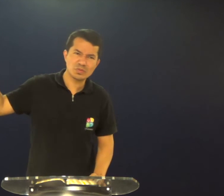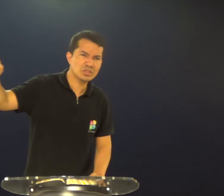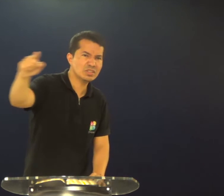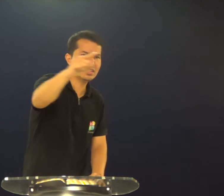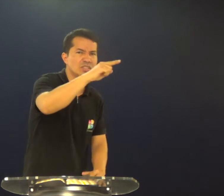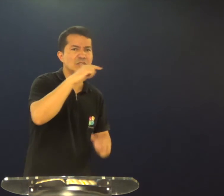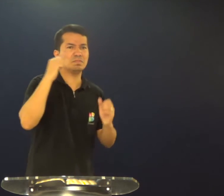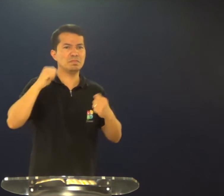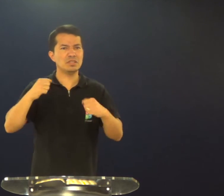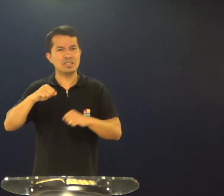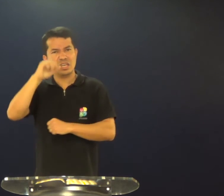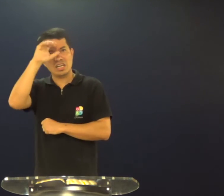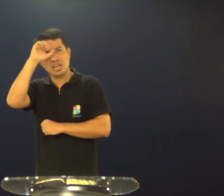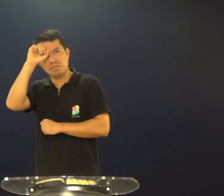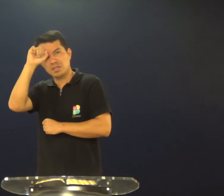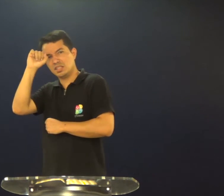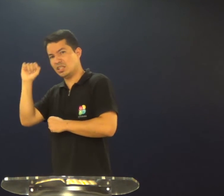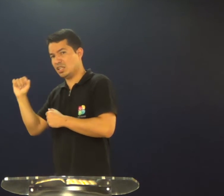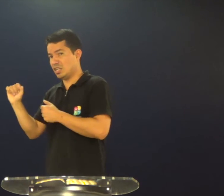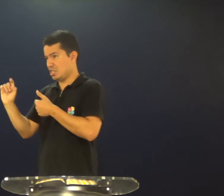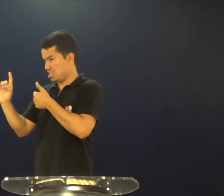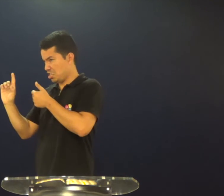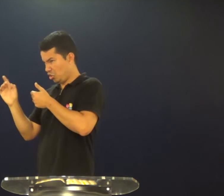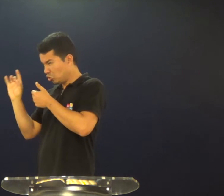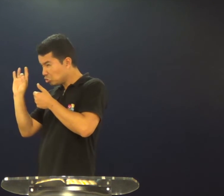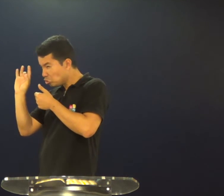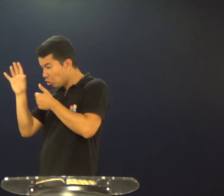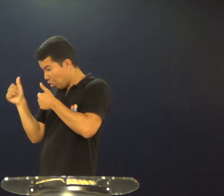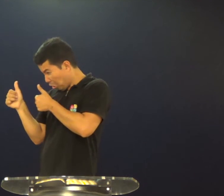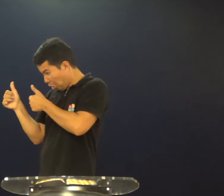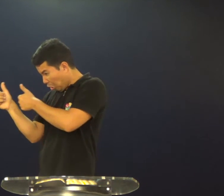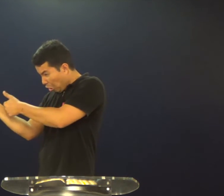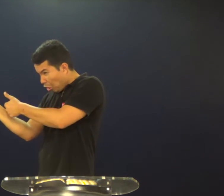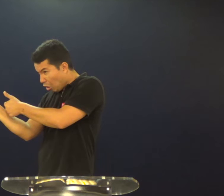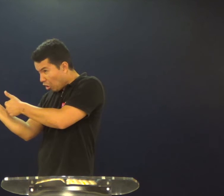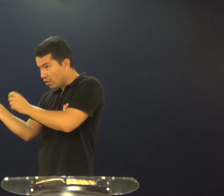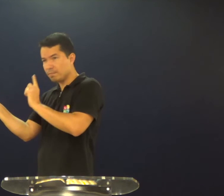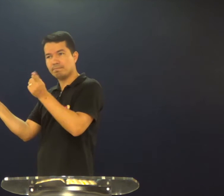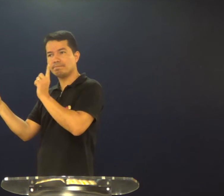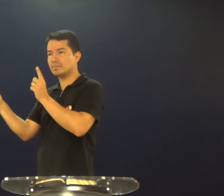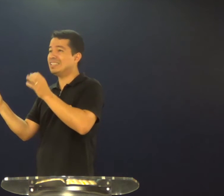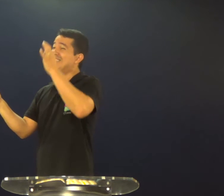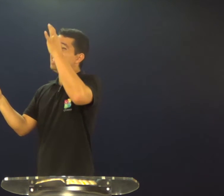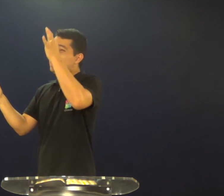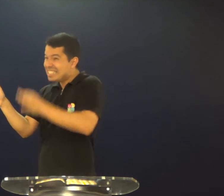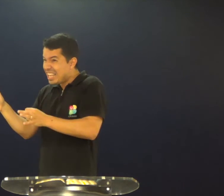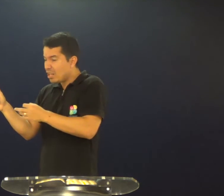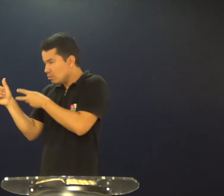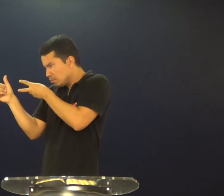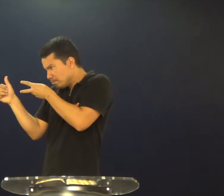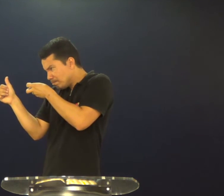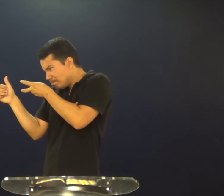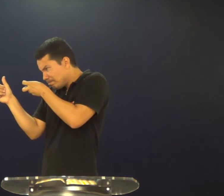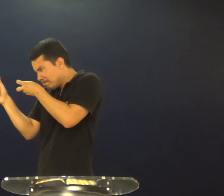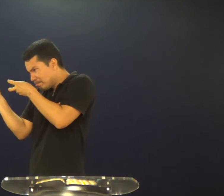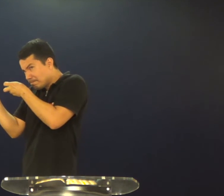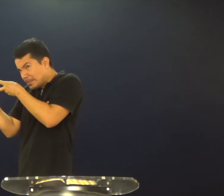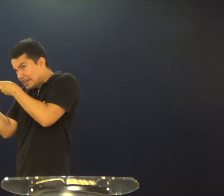eu e você, precisamos somente seguir Jesus? Não, precisamos